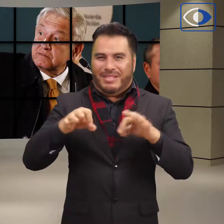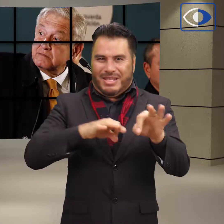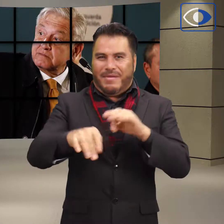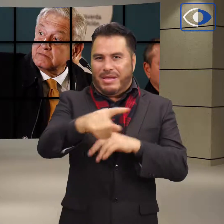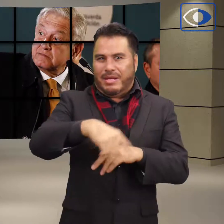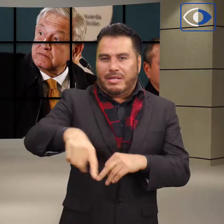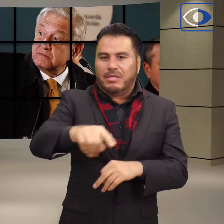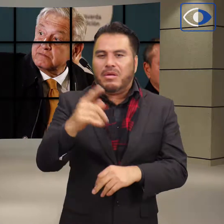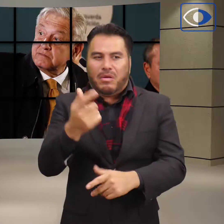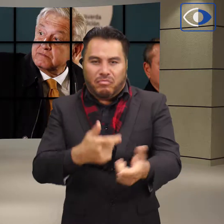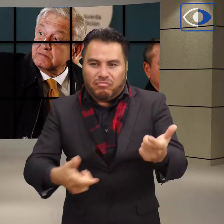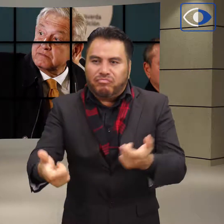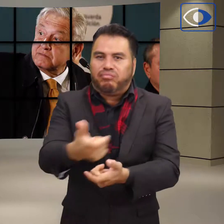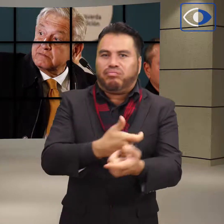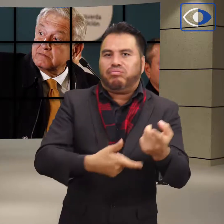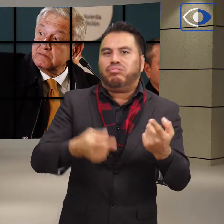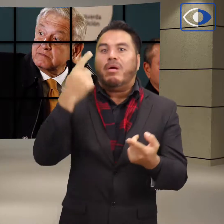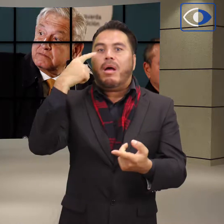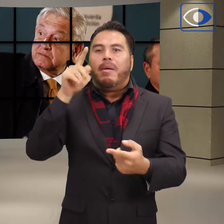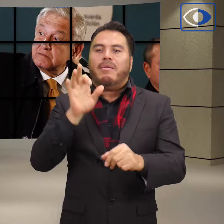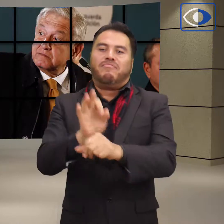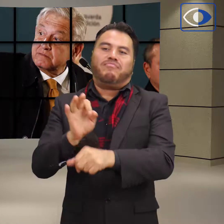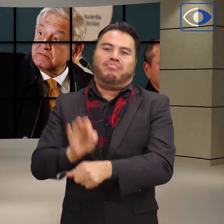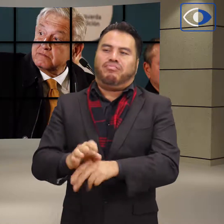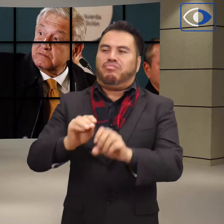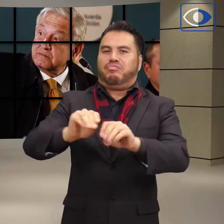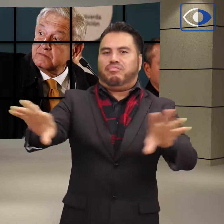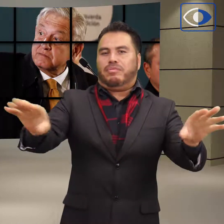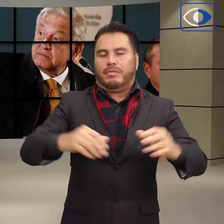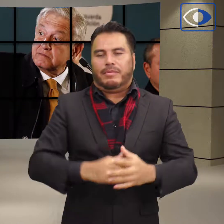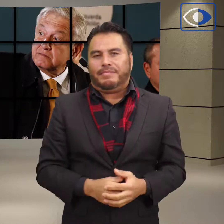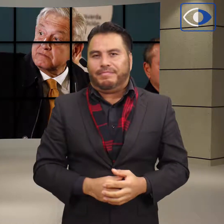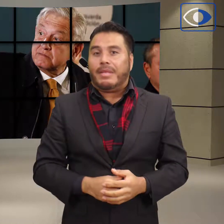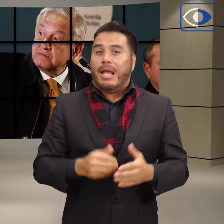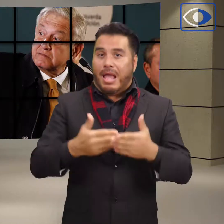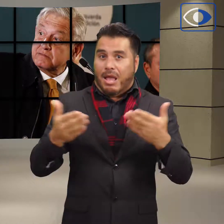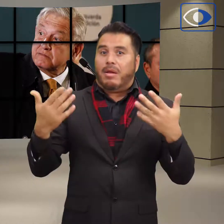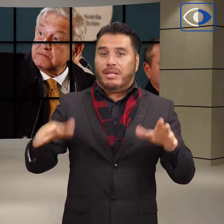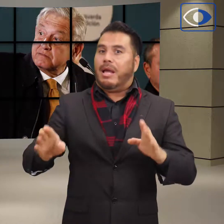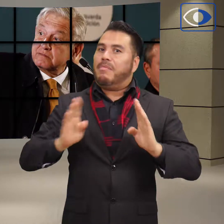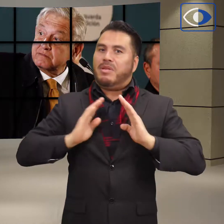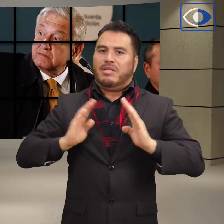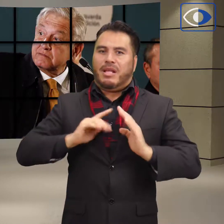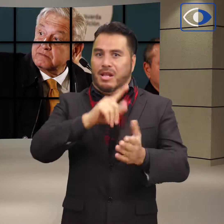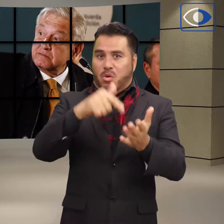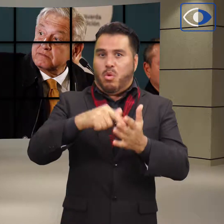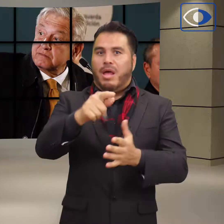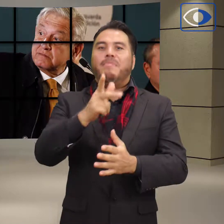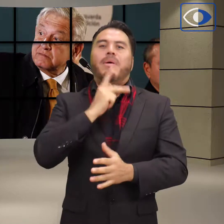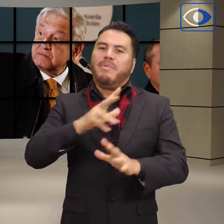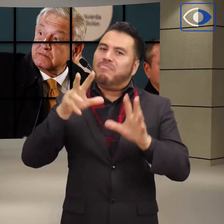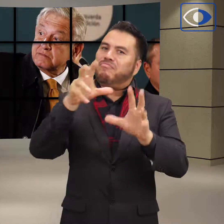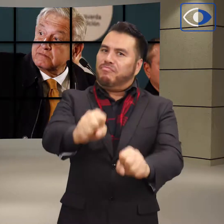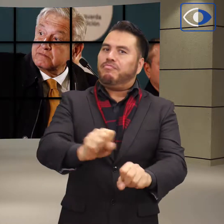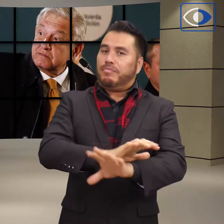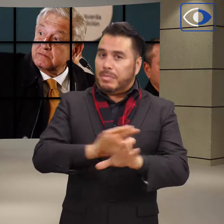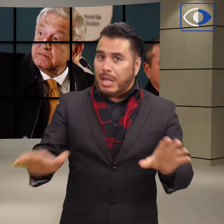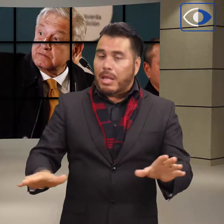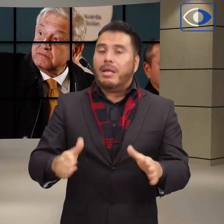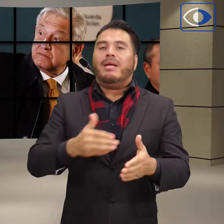distribución. Ahora, la seguridad de las instalaciones petroleras fue asumida por efectivos militares y de la marina. Además, se tomó el